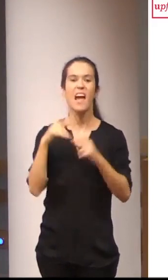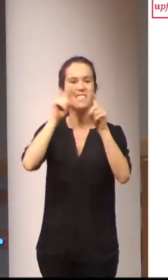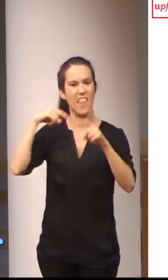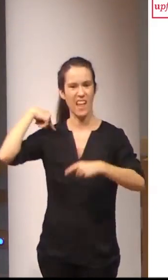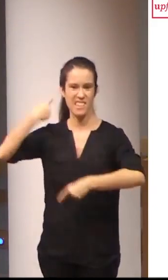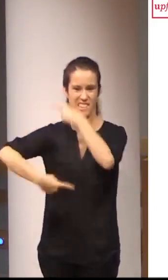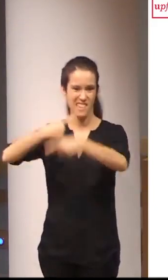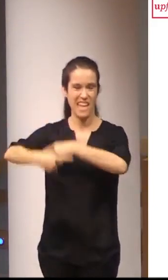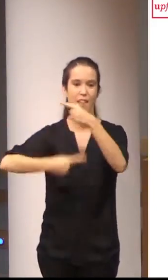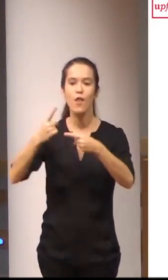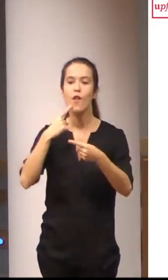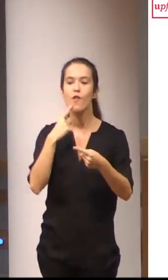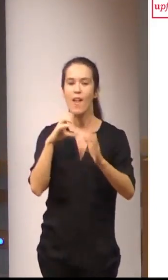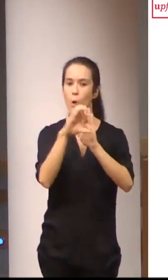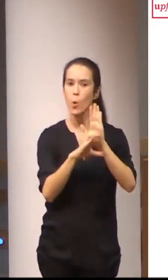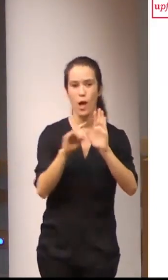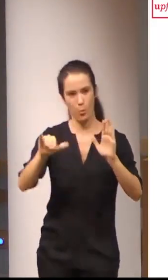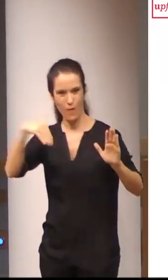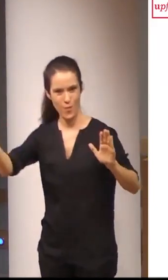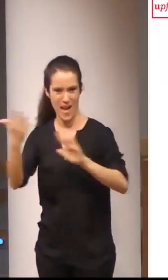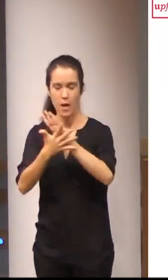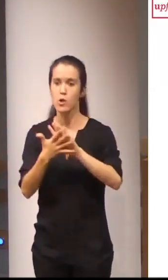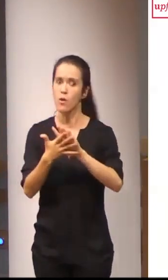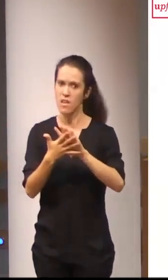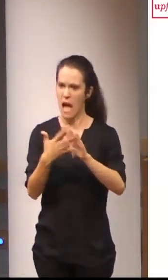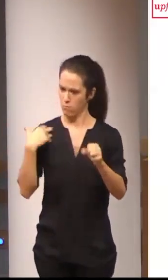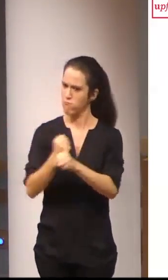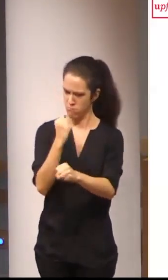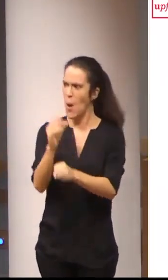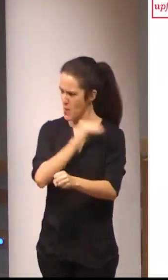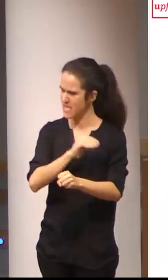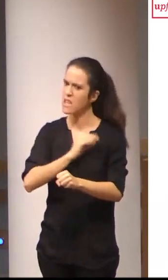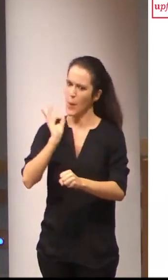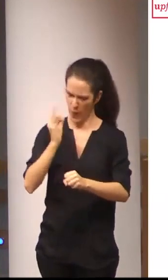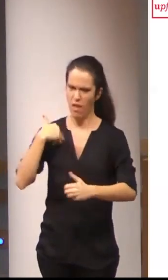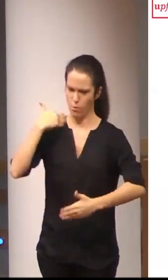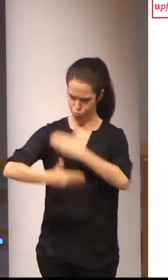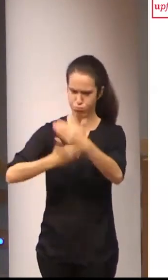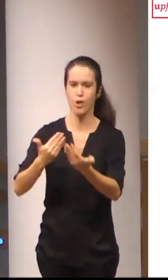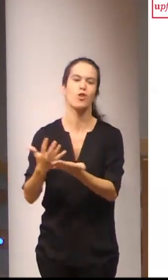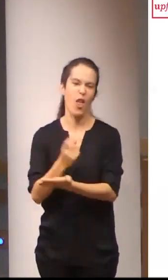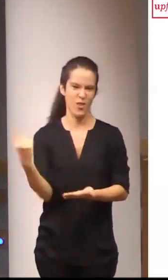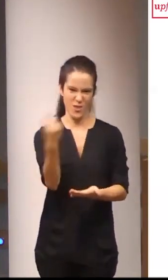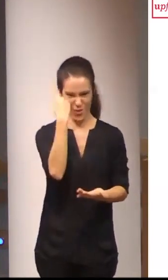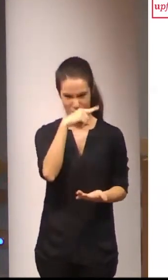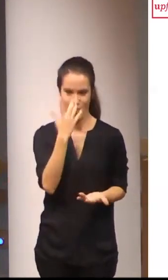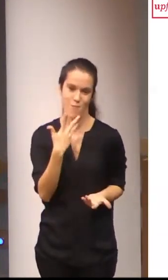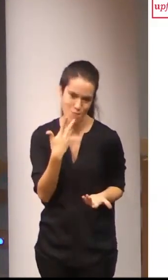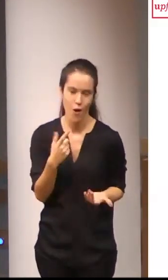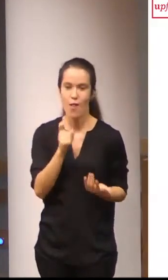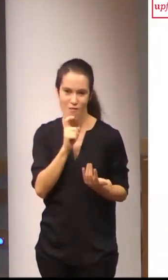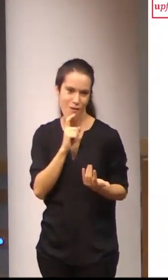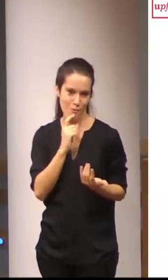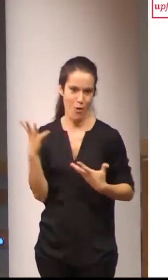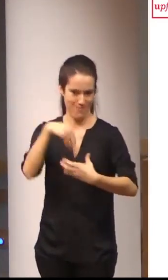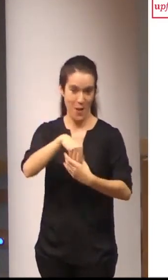extracurricular de las lenguas de signos, aunque se ha hecho muchísimo trabajo, ha avanzado muchísimo, todos hemos estado implicados en ello,